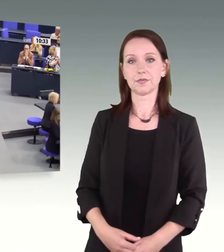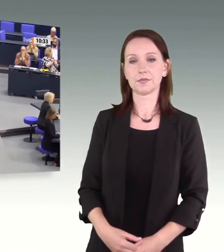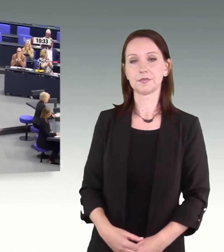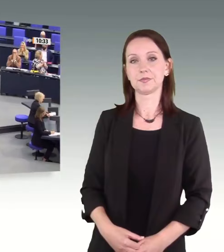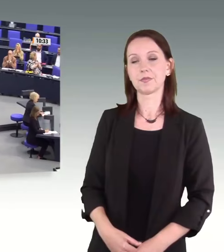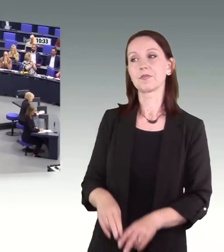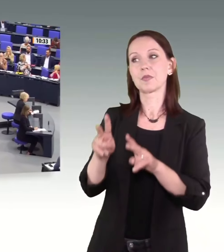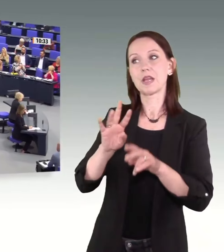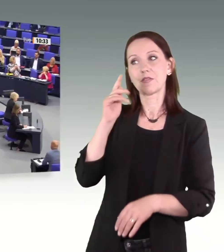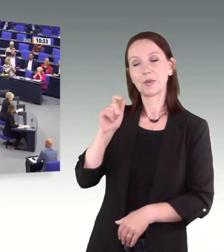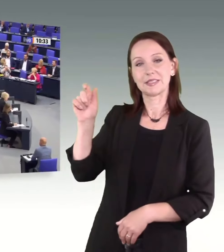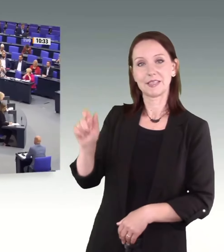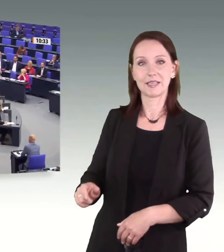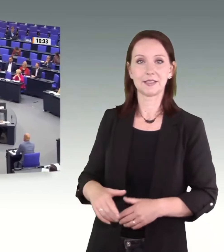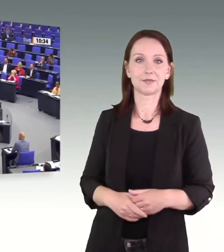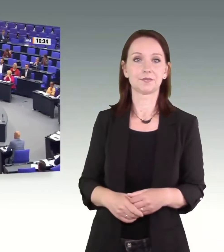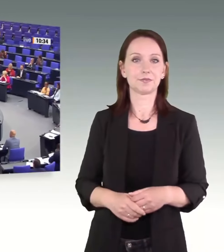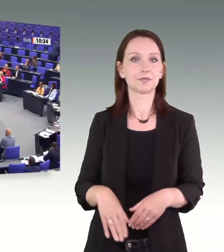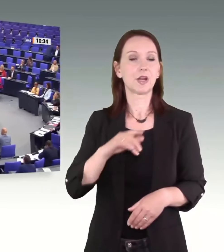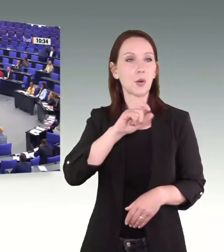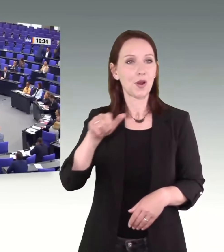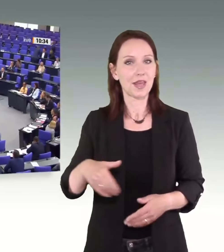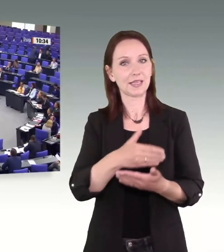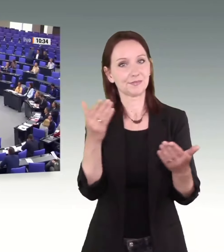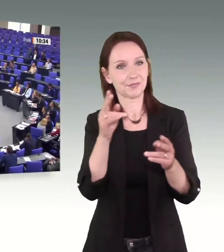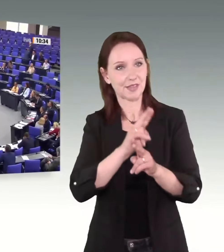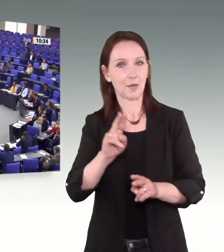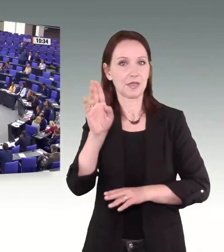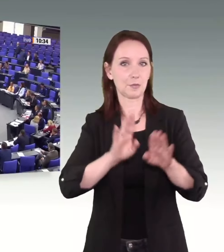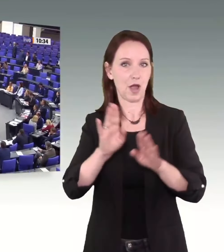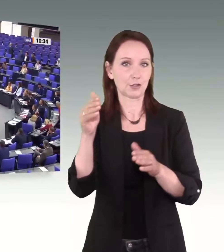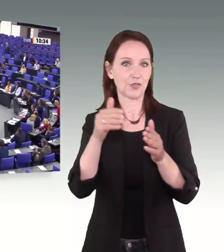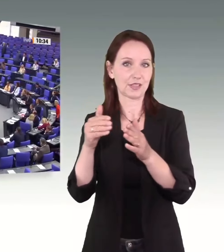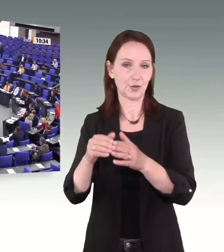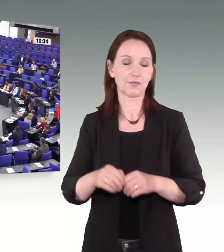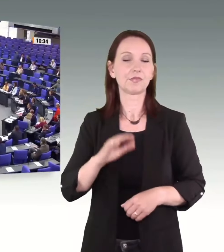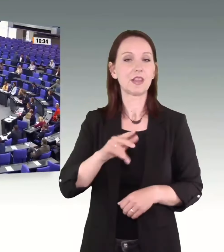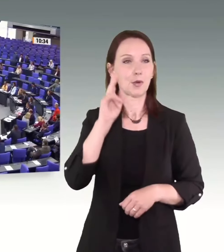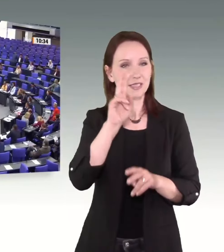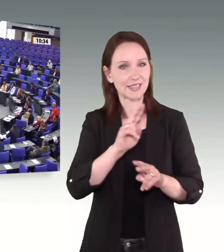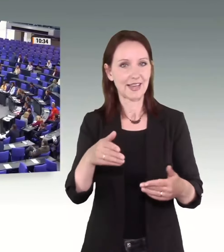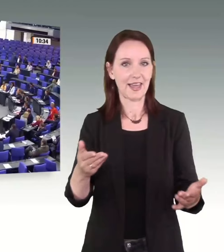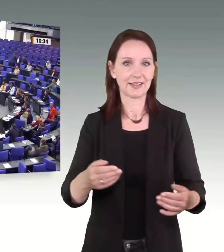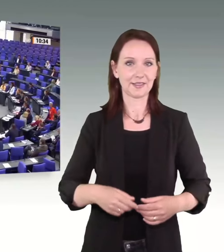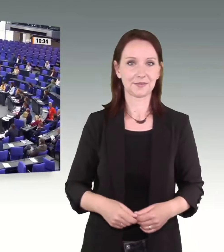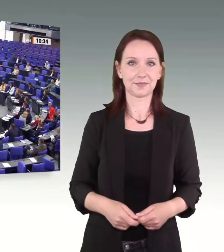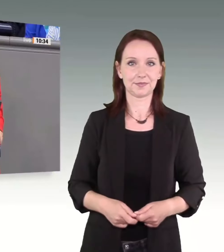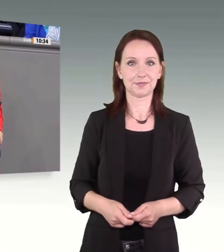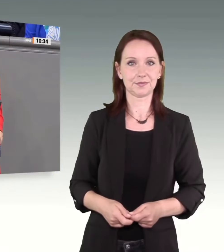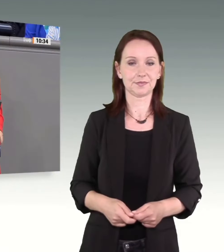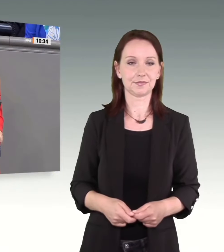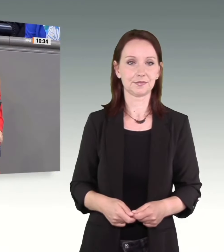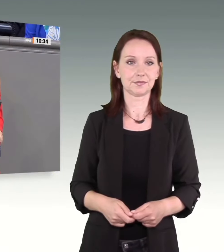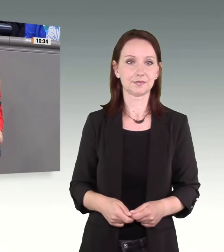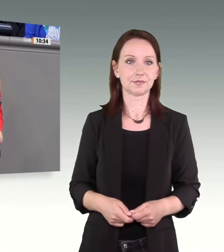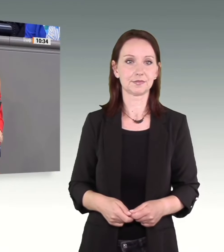Sehr geehrte Frau Präsidentin! Sehr geehrte Kolleginnen und Kollegen der demokratischen Fraktionen! Sehr geehrte Damen und Herren! Jede dritte Frau